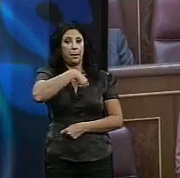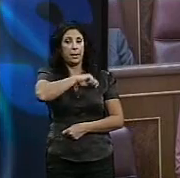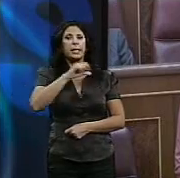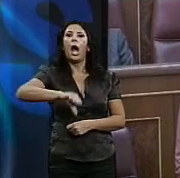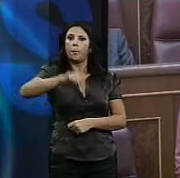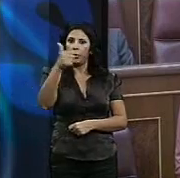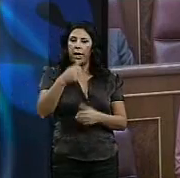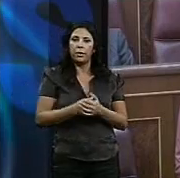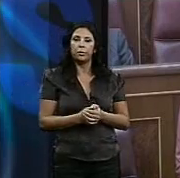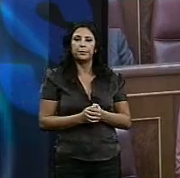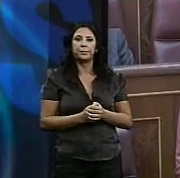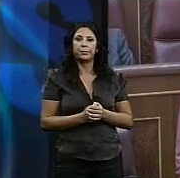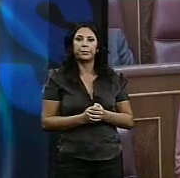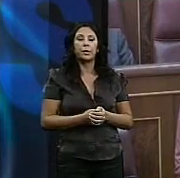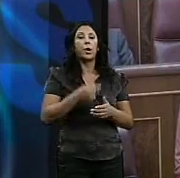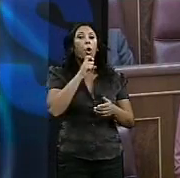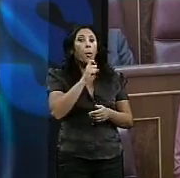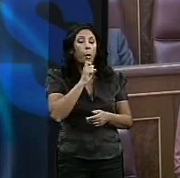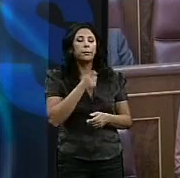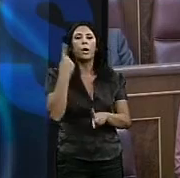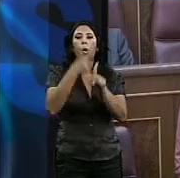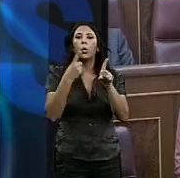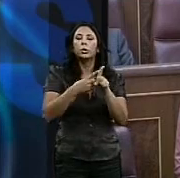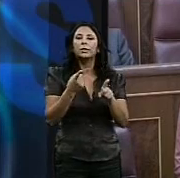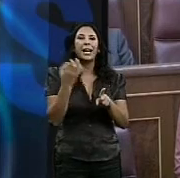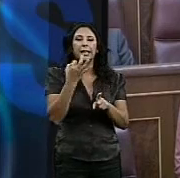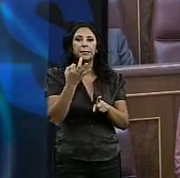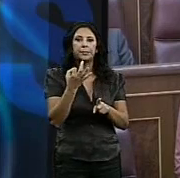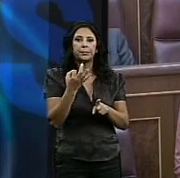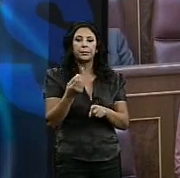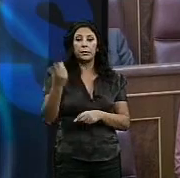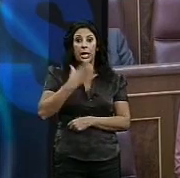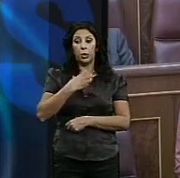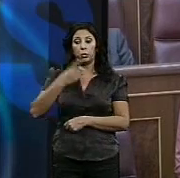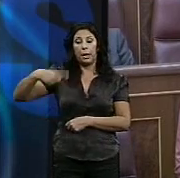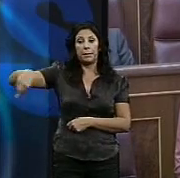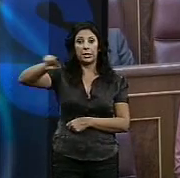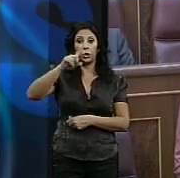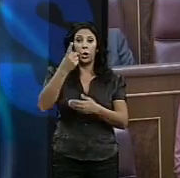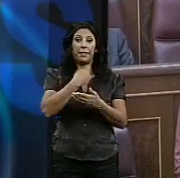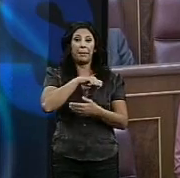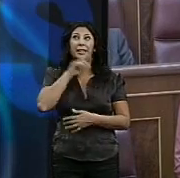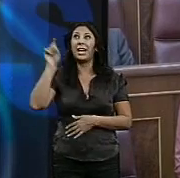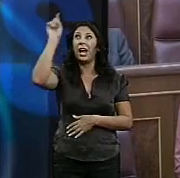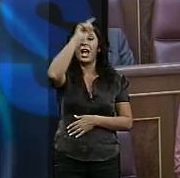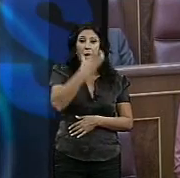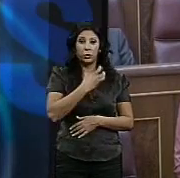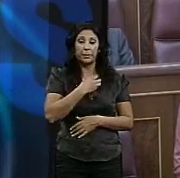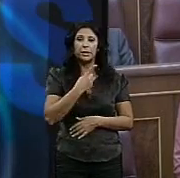que usando la fórmula de restar a los ayuntamientos españoles una cantidad importantísima